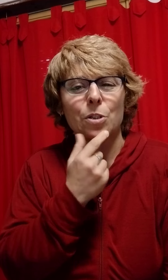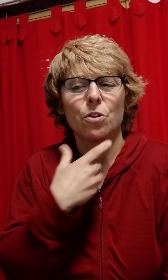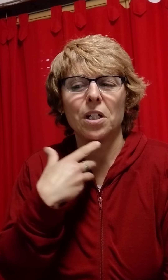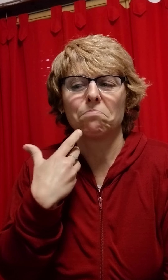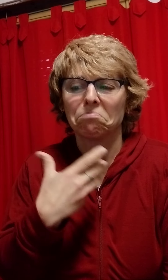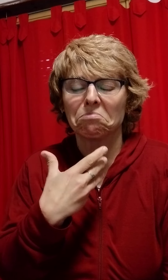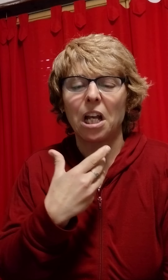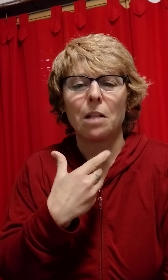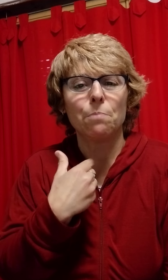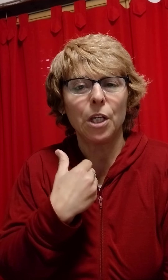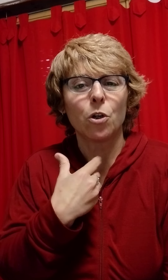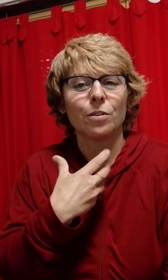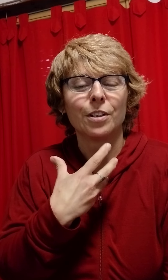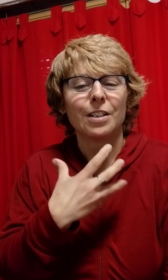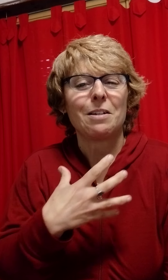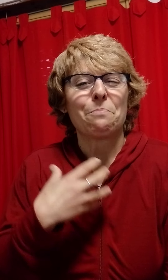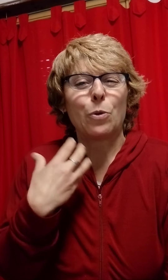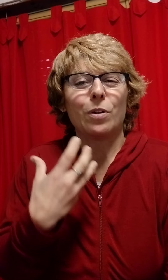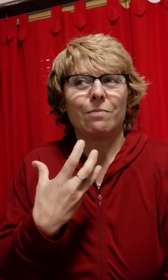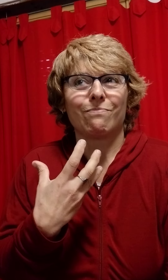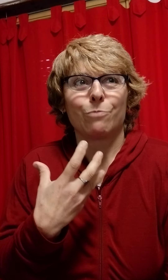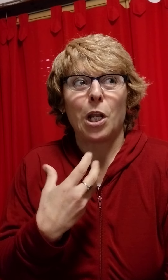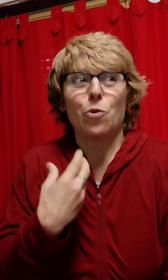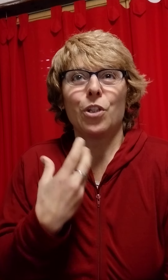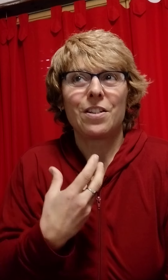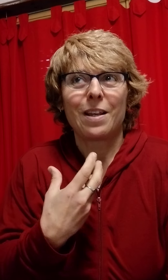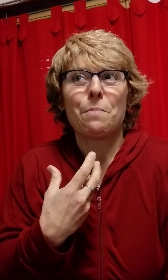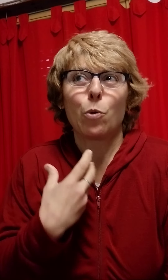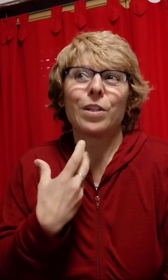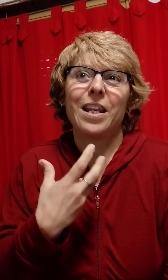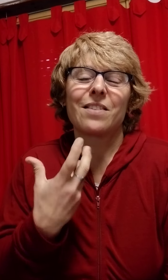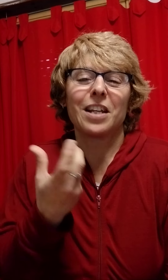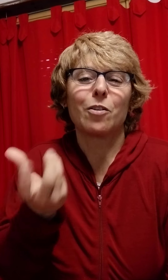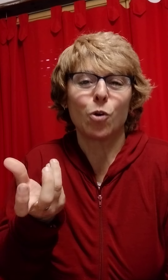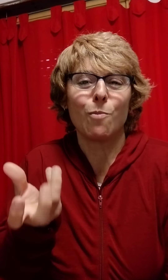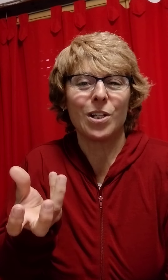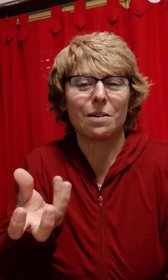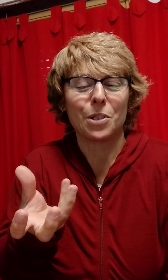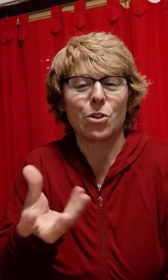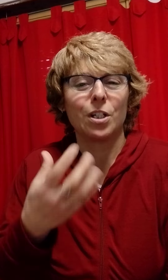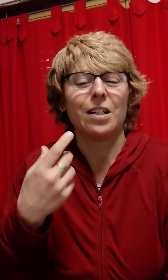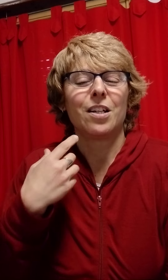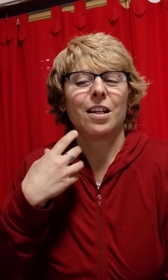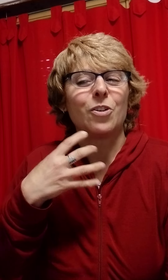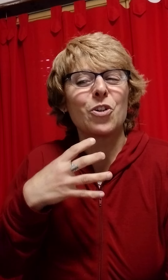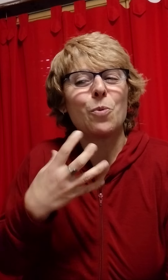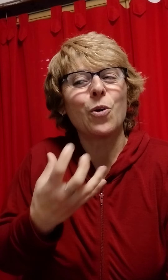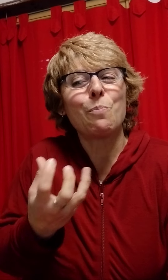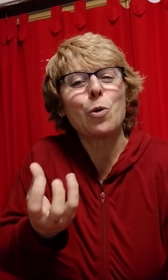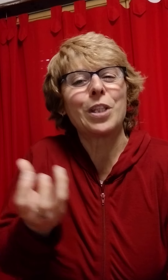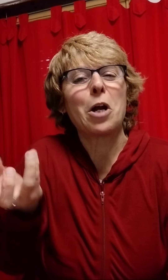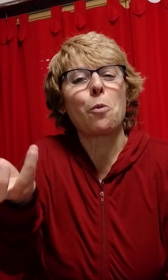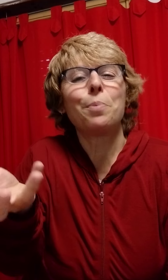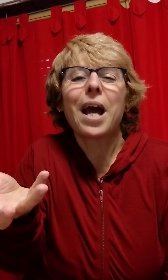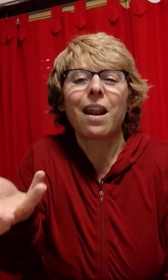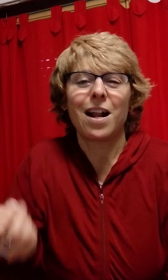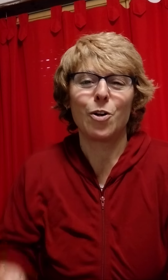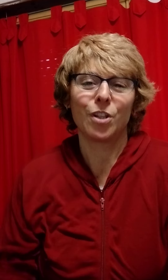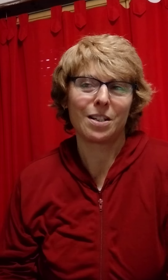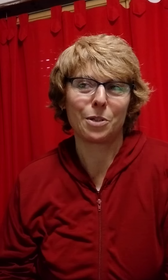persona? Admiro. Por ahí uno dice, me gustaría ser como esa persona. Entonces, como, me gustaría copiar algo de esa